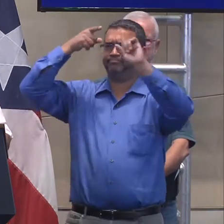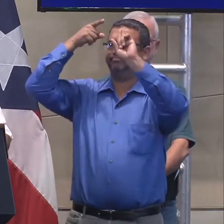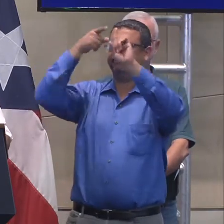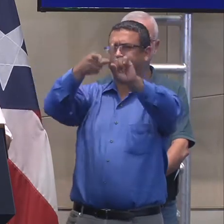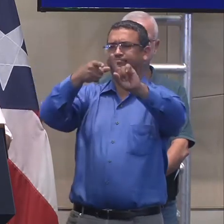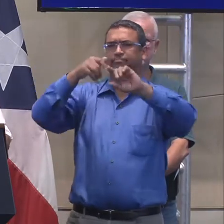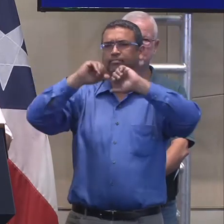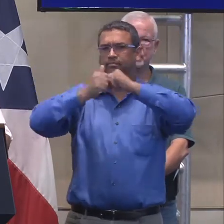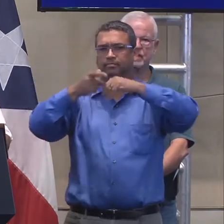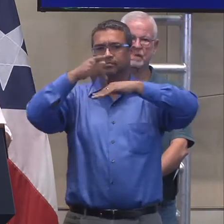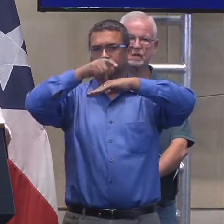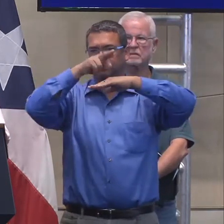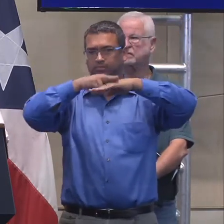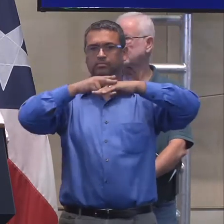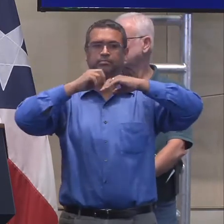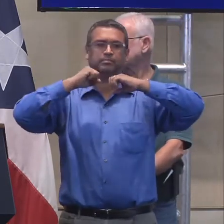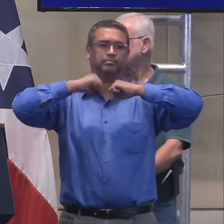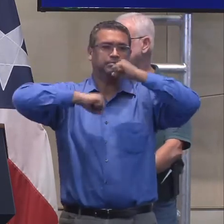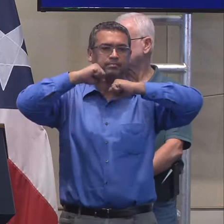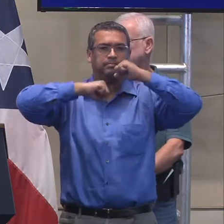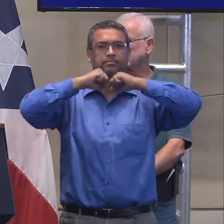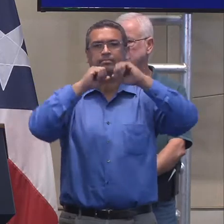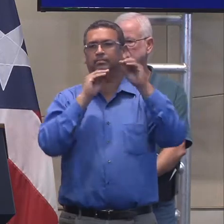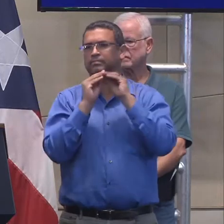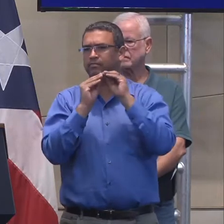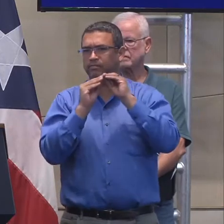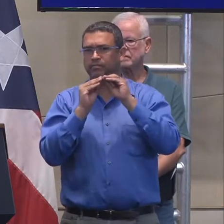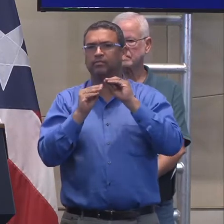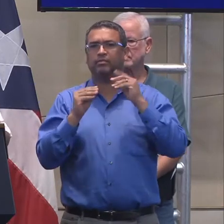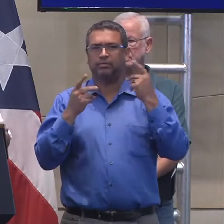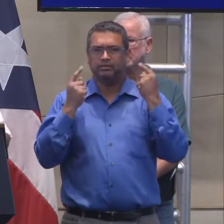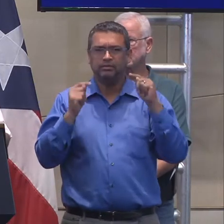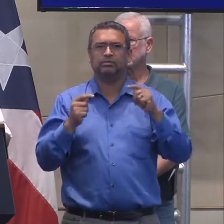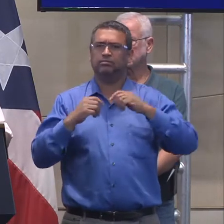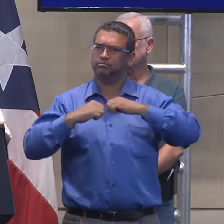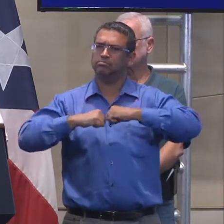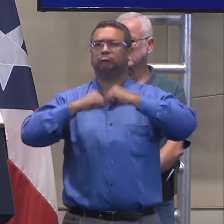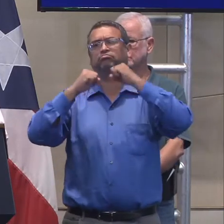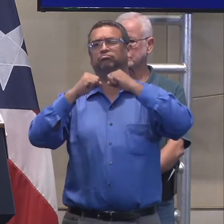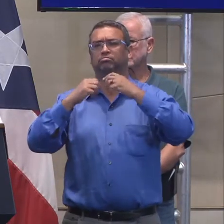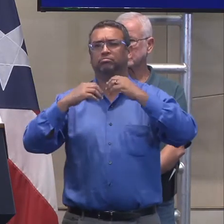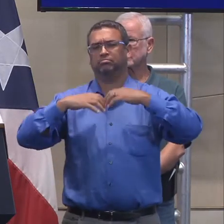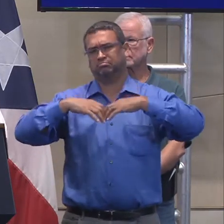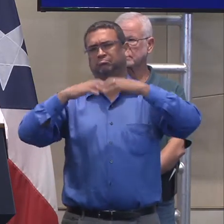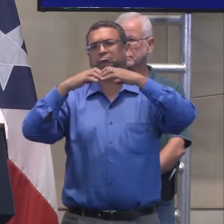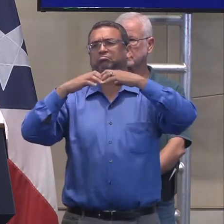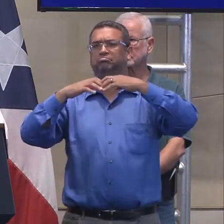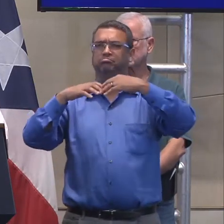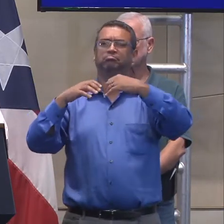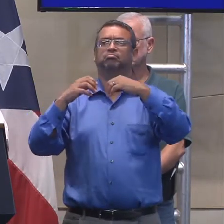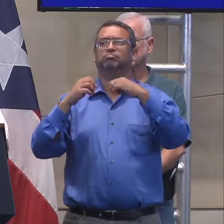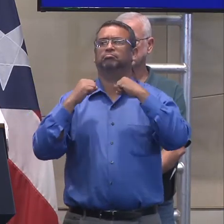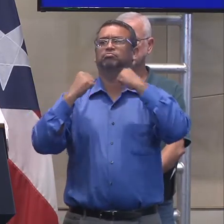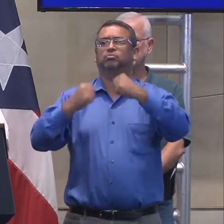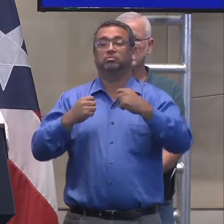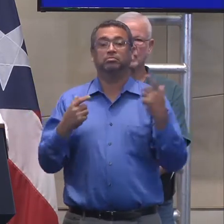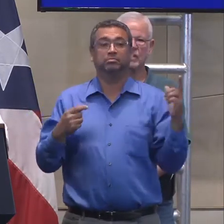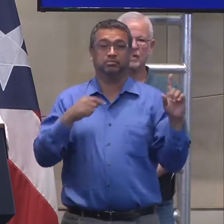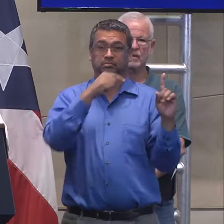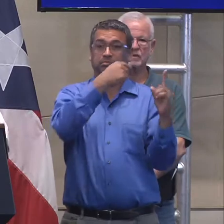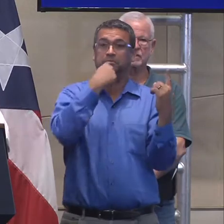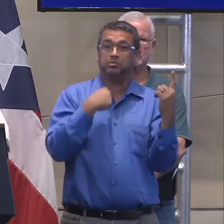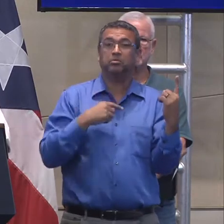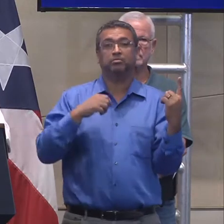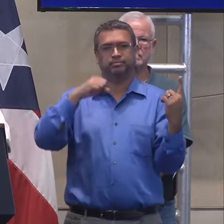a Puerto Rico y que nos permitiera construirlo más fuerte que nunca. Él reiteró que sí, que iba a ser